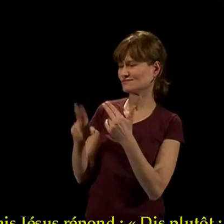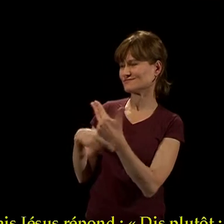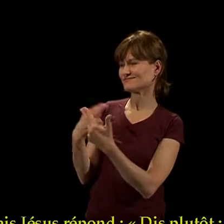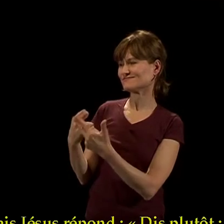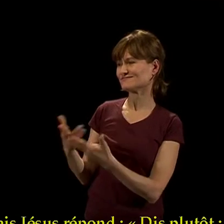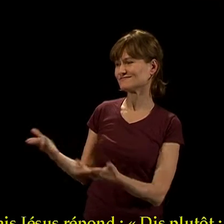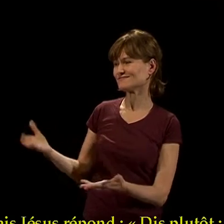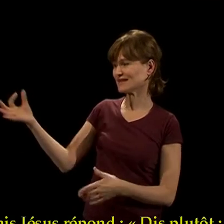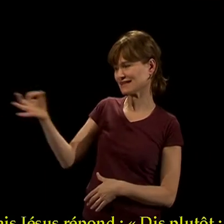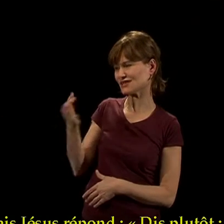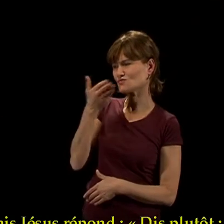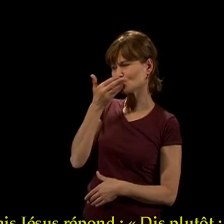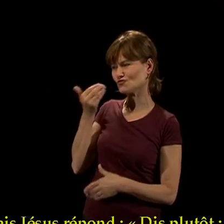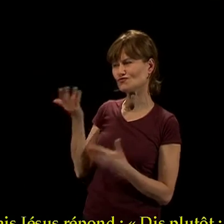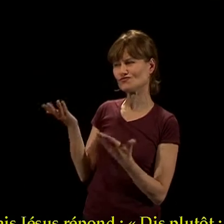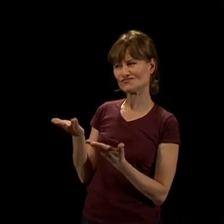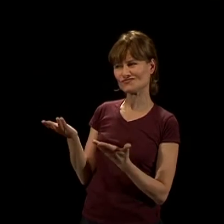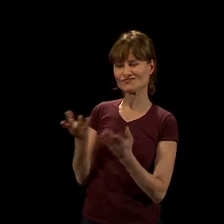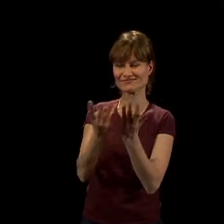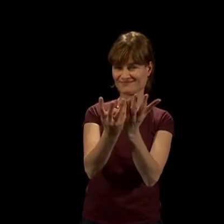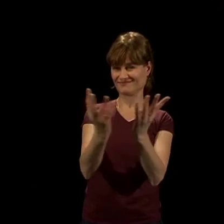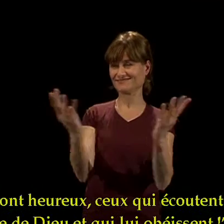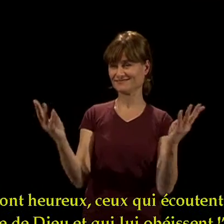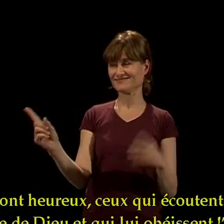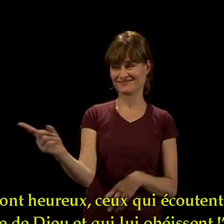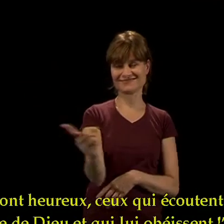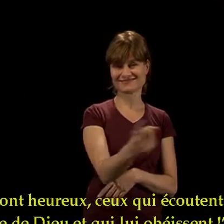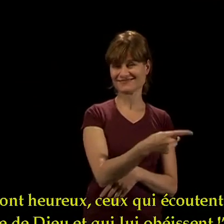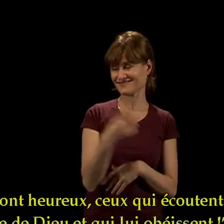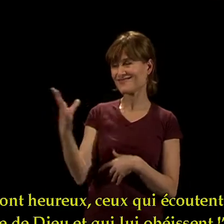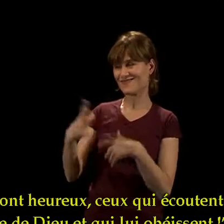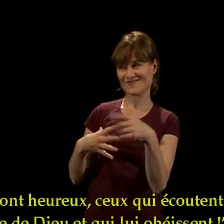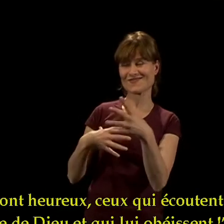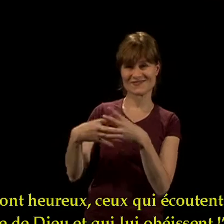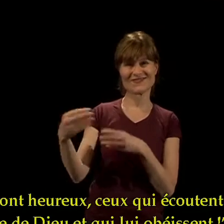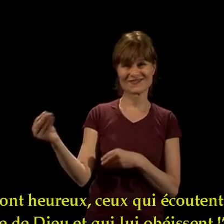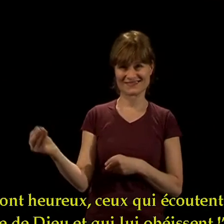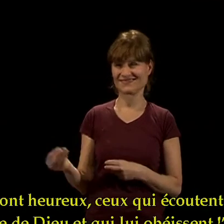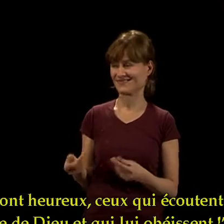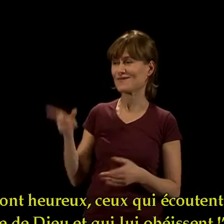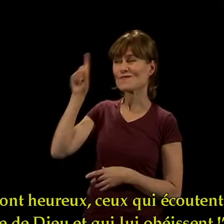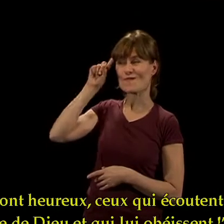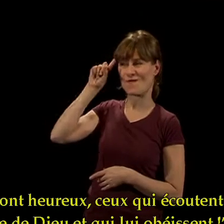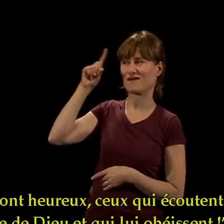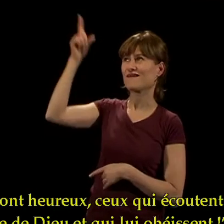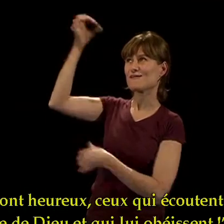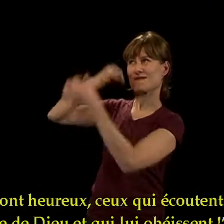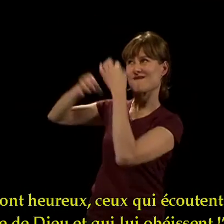» Mais Jésus répond, « Dis plutôt. » Ils sont heureux, ceux qui